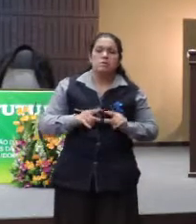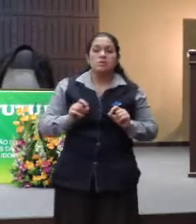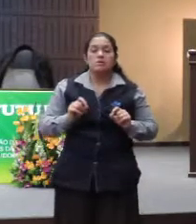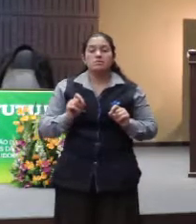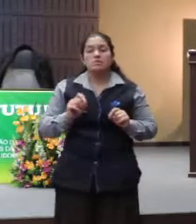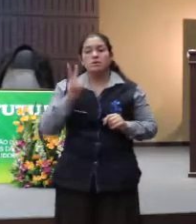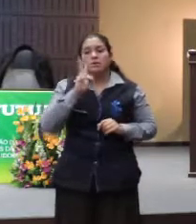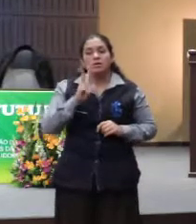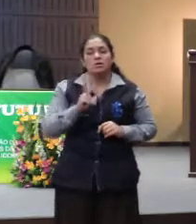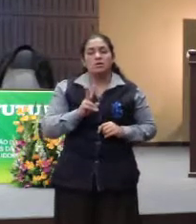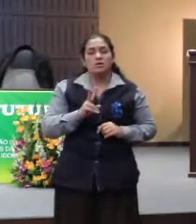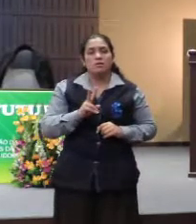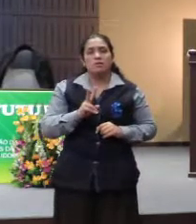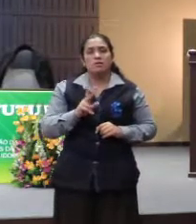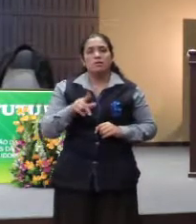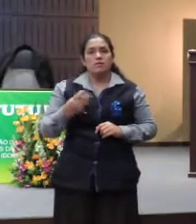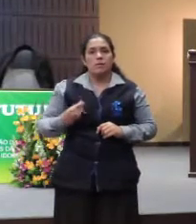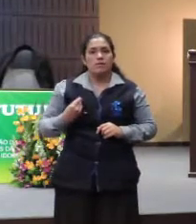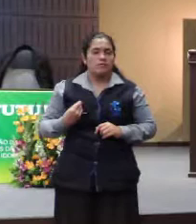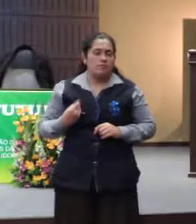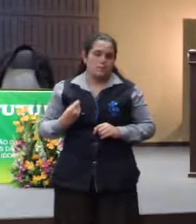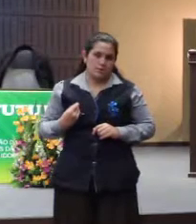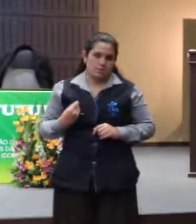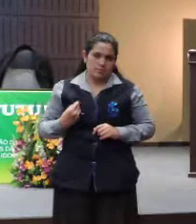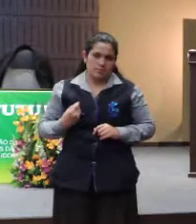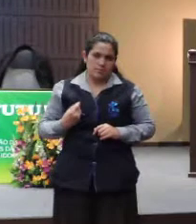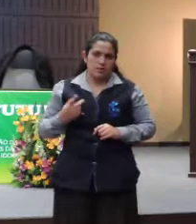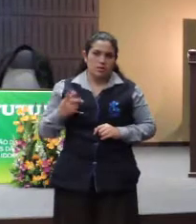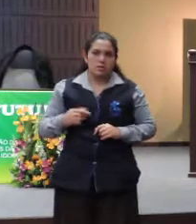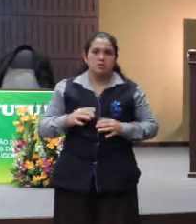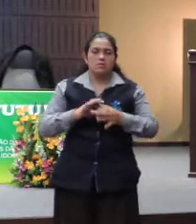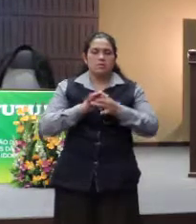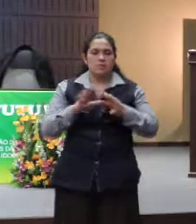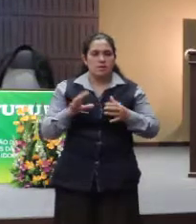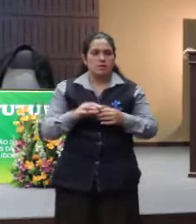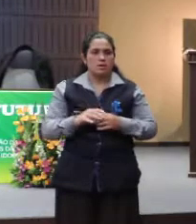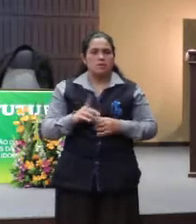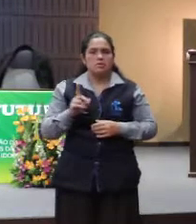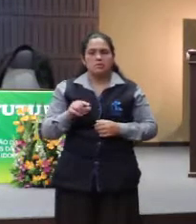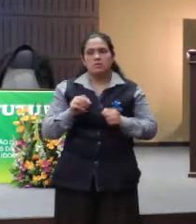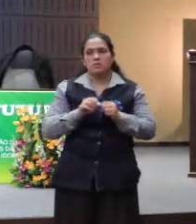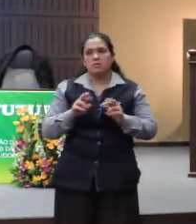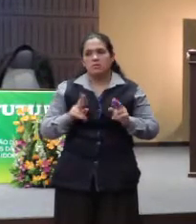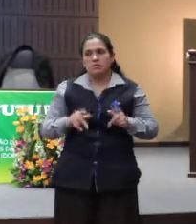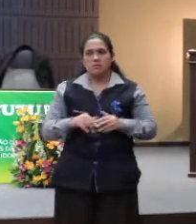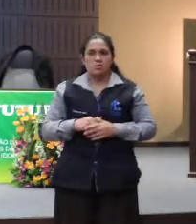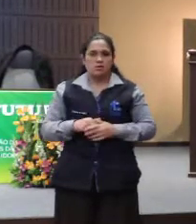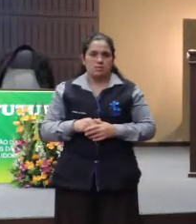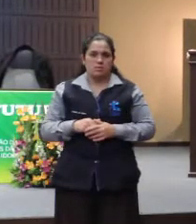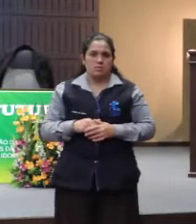nisso? Isso é vida. Isso é autonomia. Isso é independência.